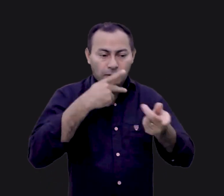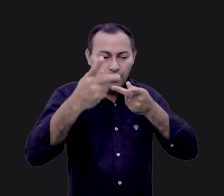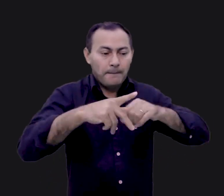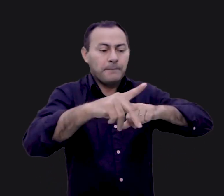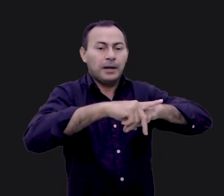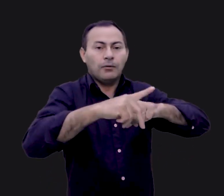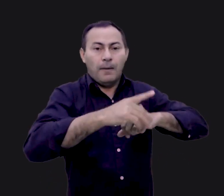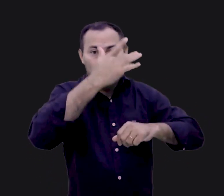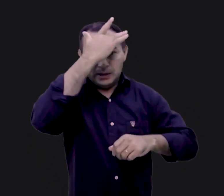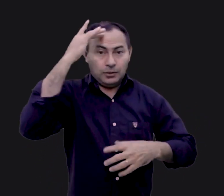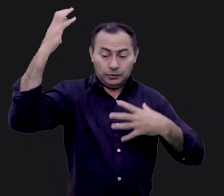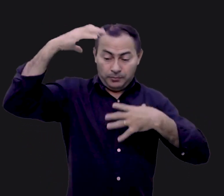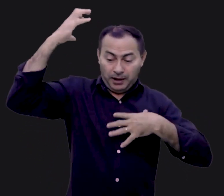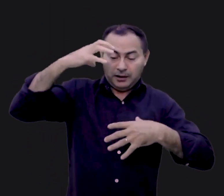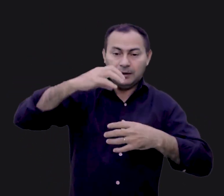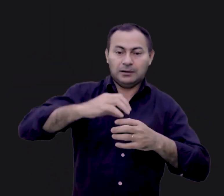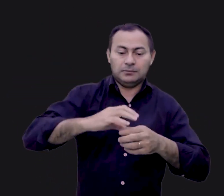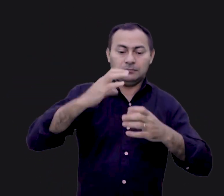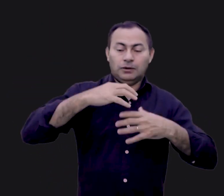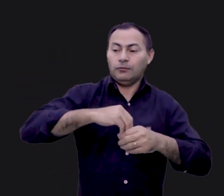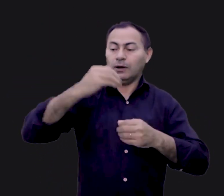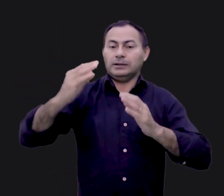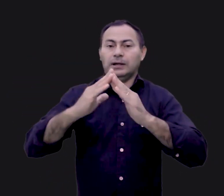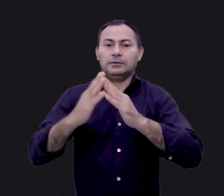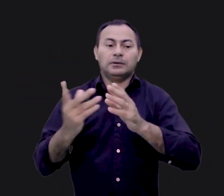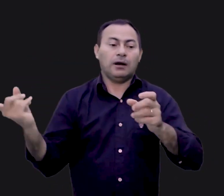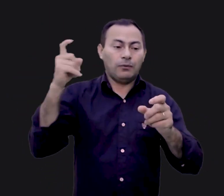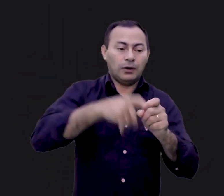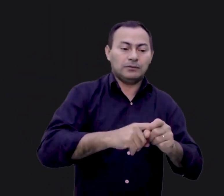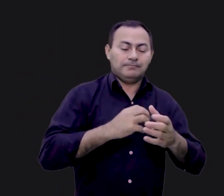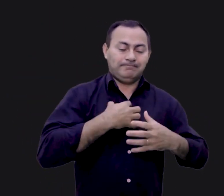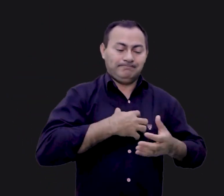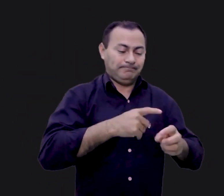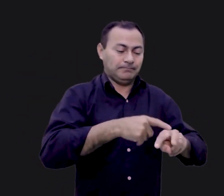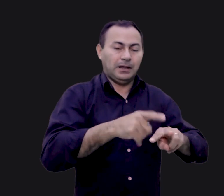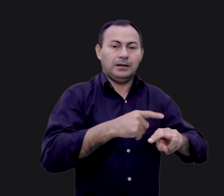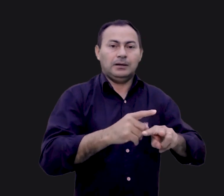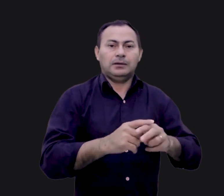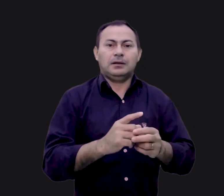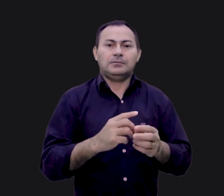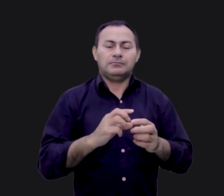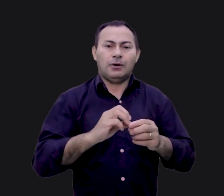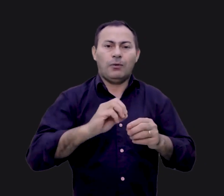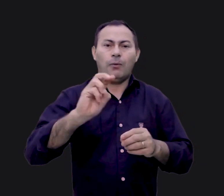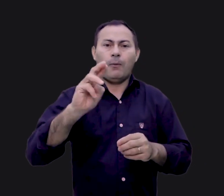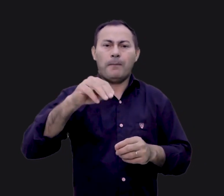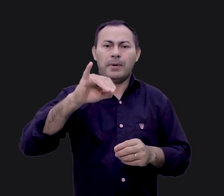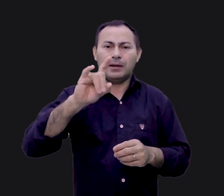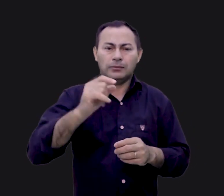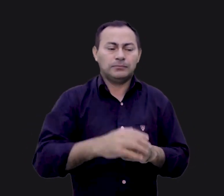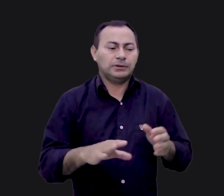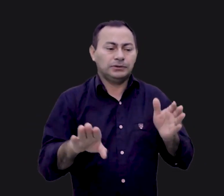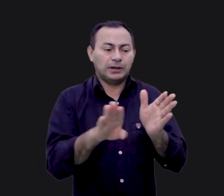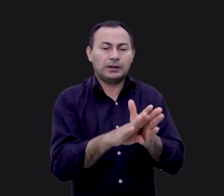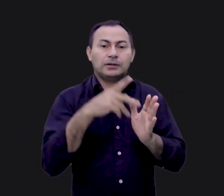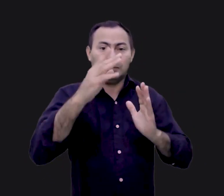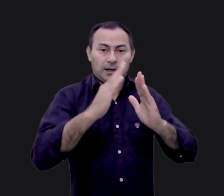Pedro, quando um homem tomar banho fora de casa, na volta ele sujará seus pés, porque eles estarão úmidos. Então, quando ele chegar na sua